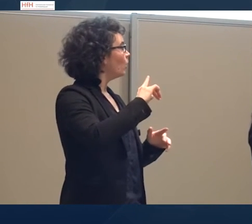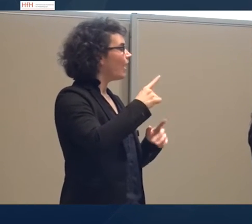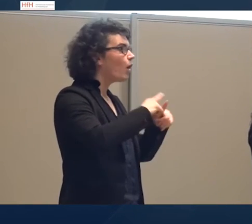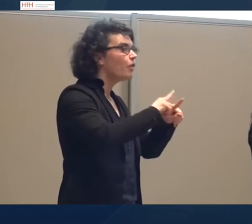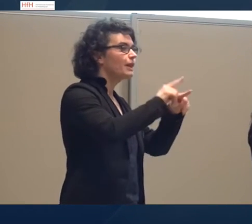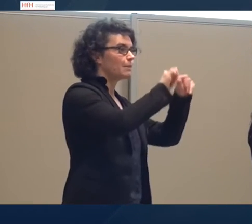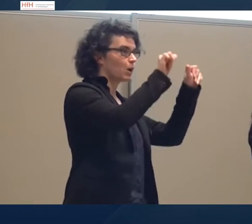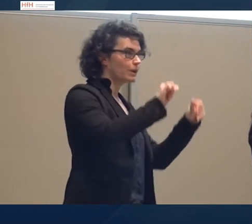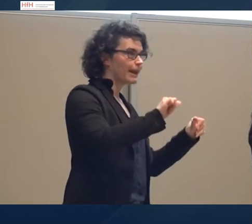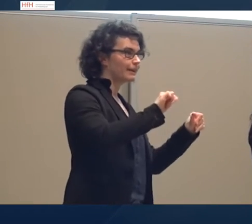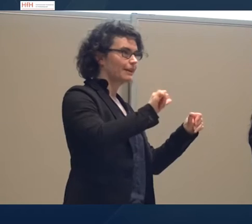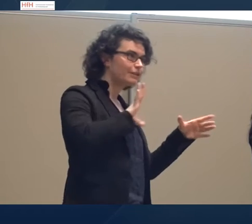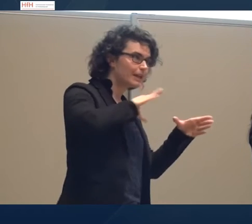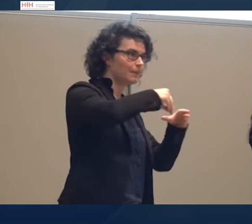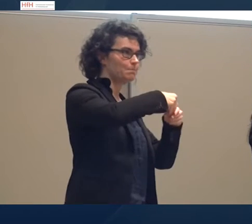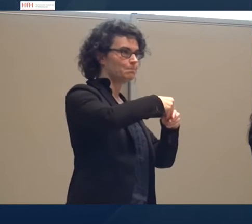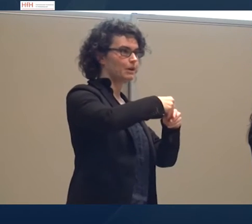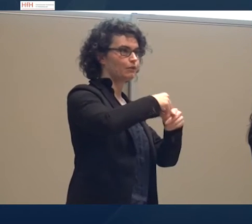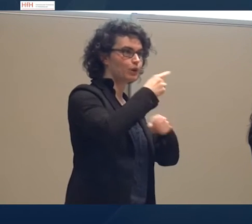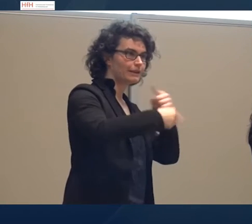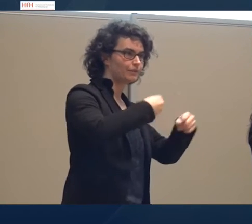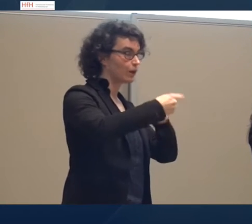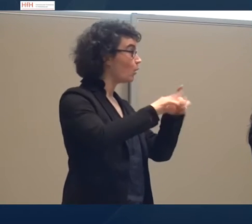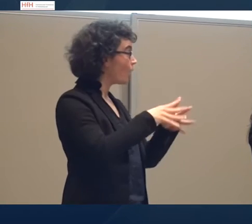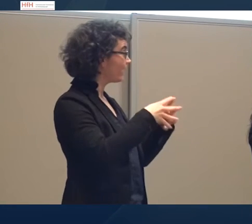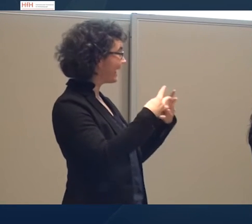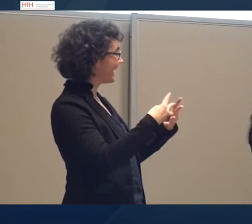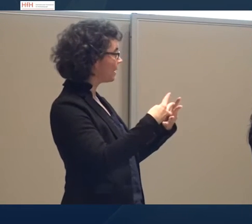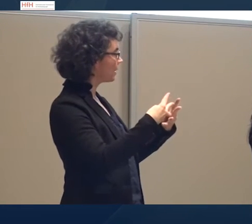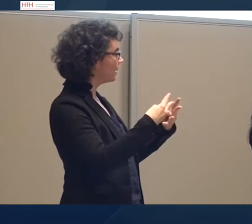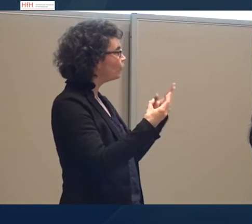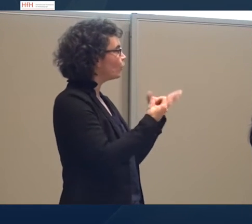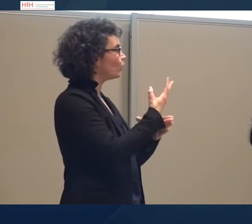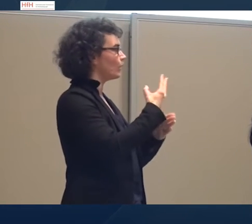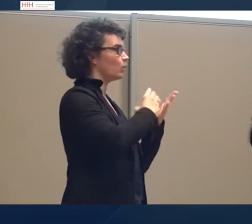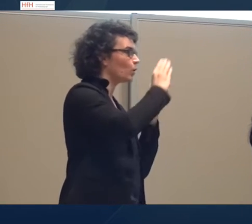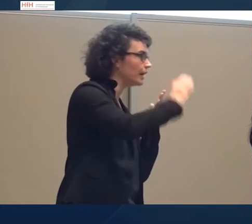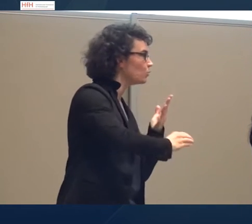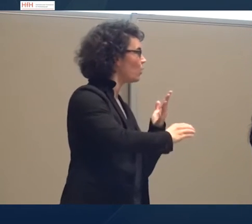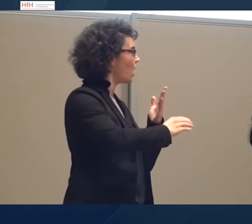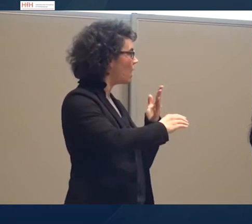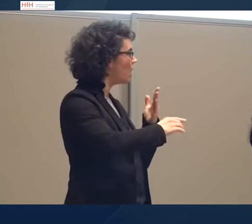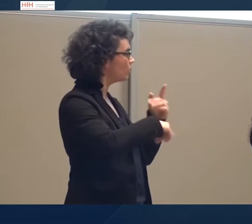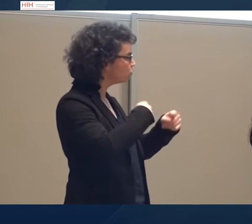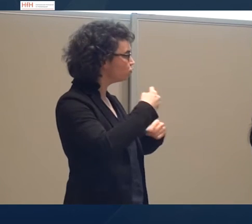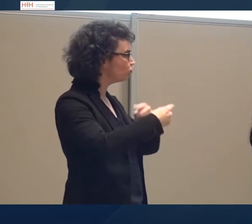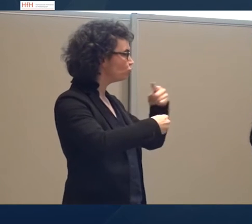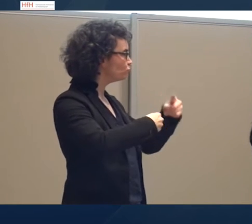die Entwicklung auch nach dem Gehrt von neuen Curricula. Und sie wird uns bestimmt auch noch